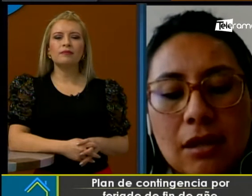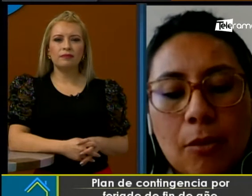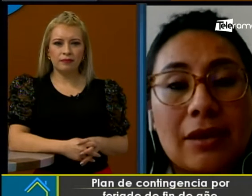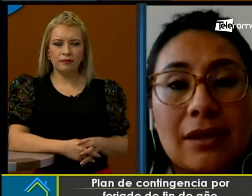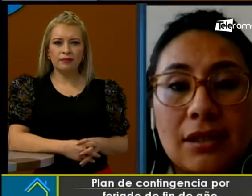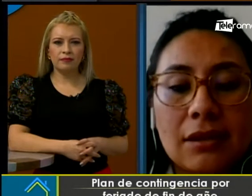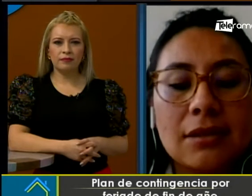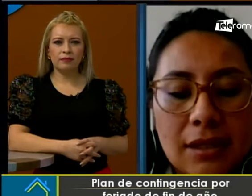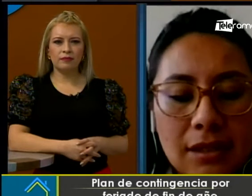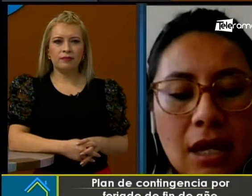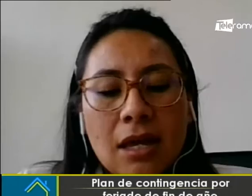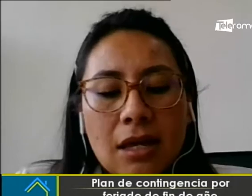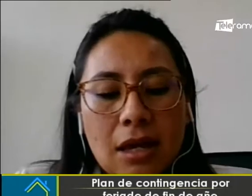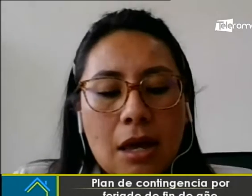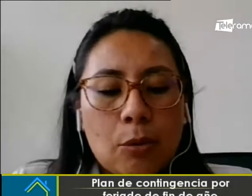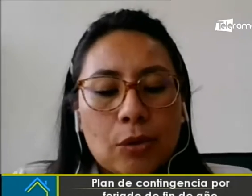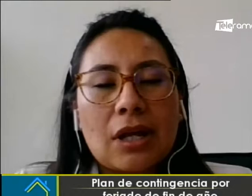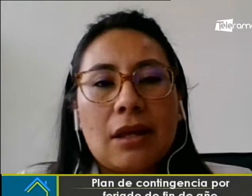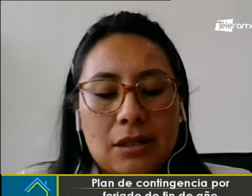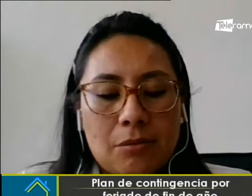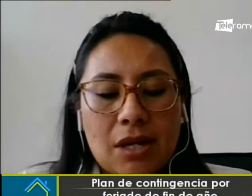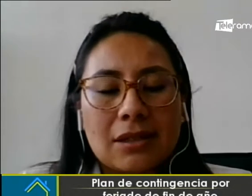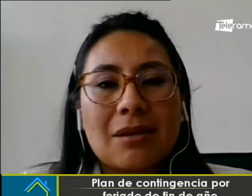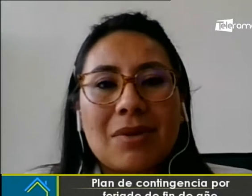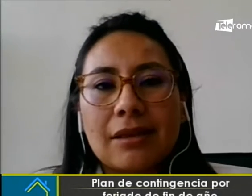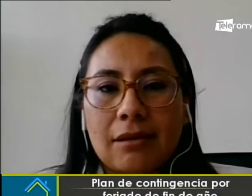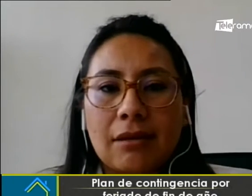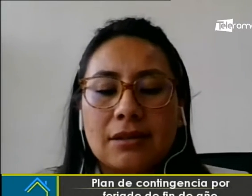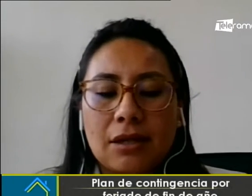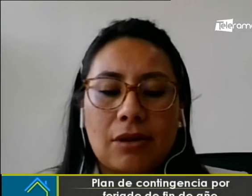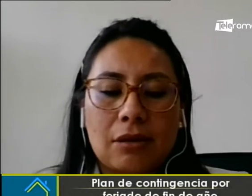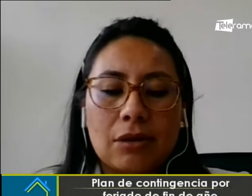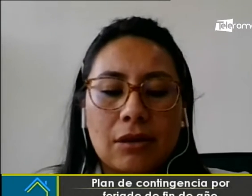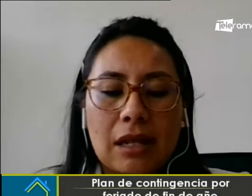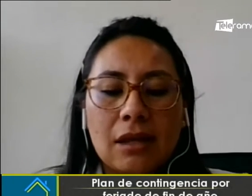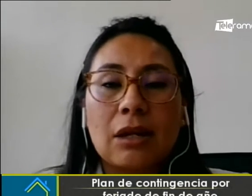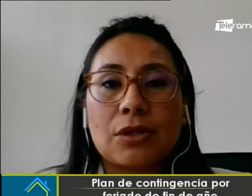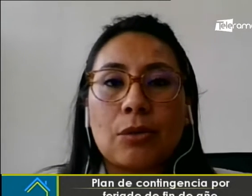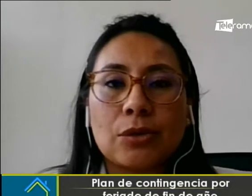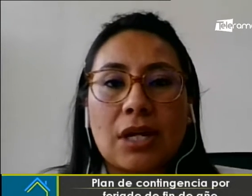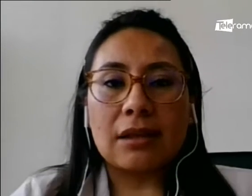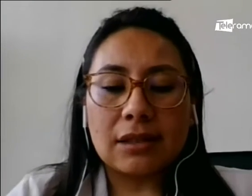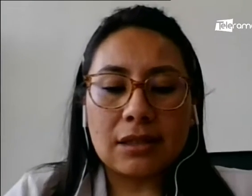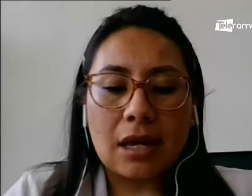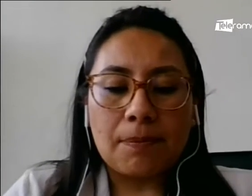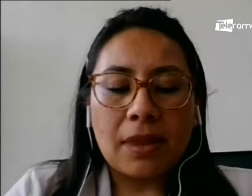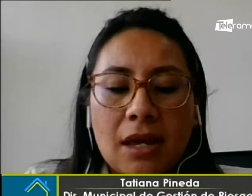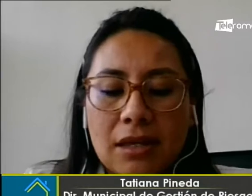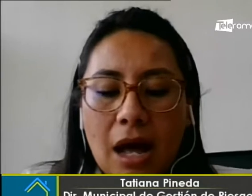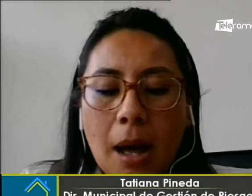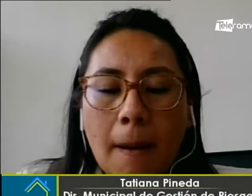equipo de 313 y un total de herramientas de 1,035, dando el total de los recursos antes